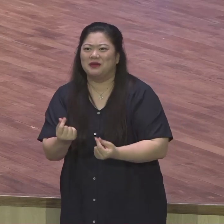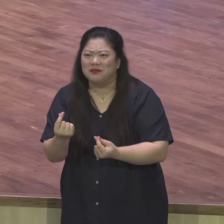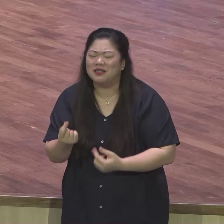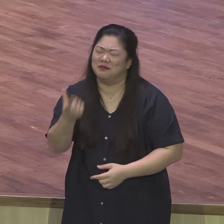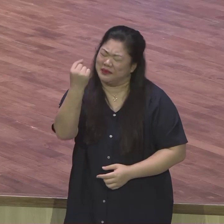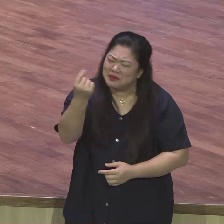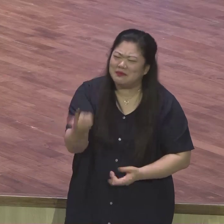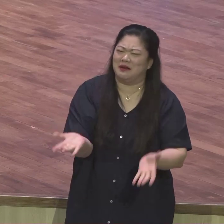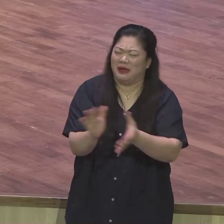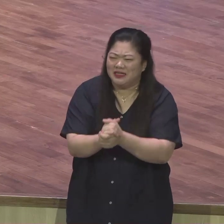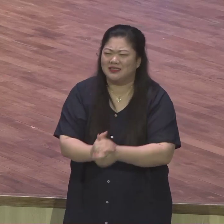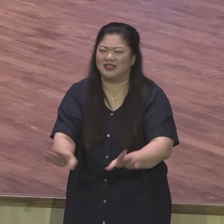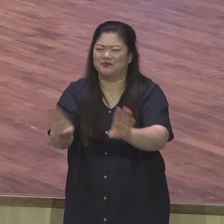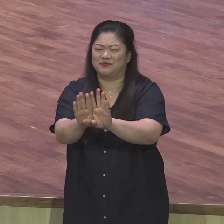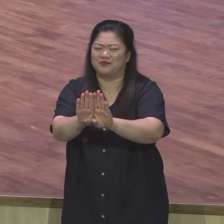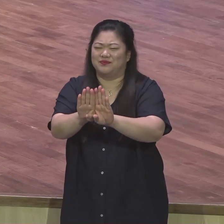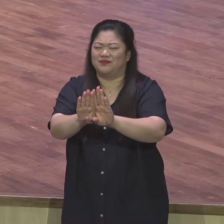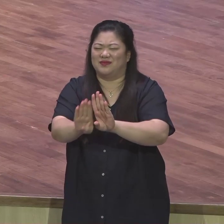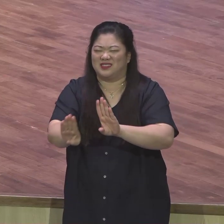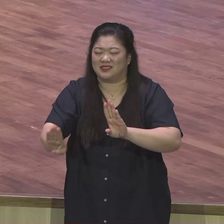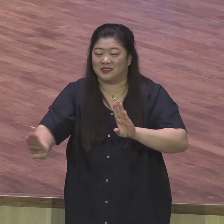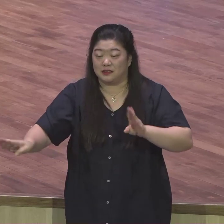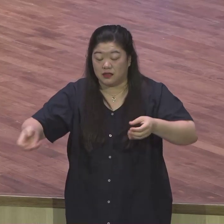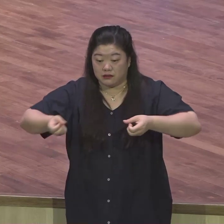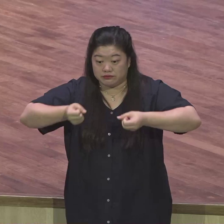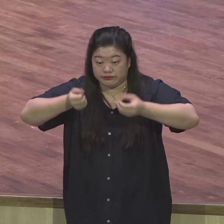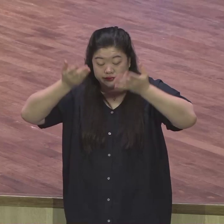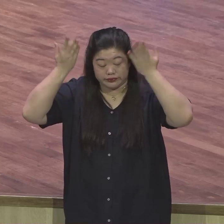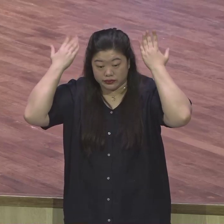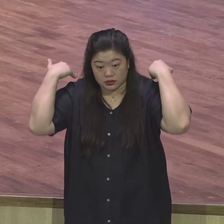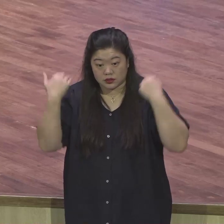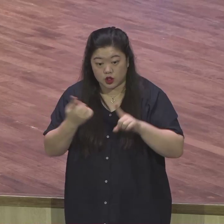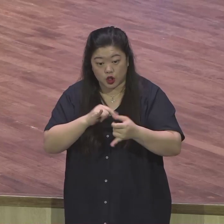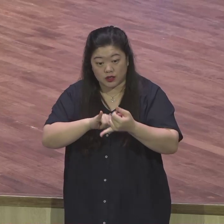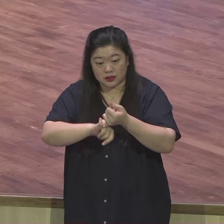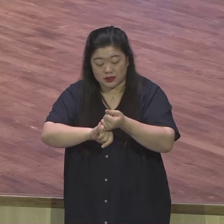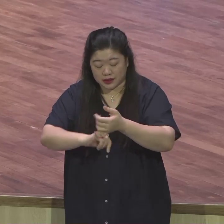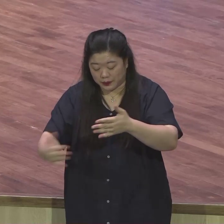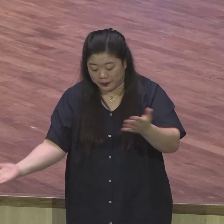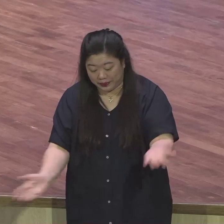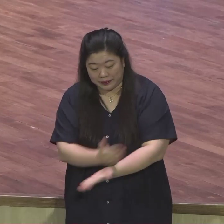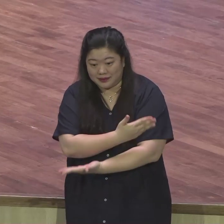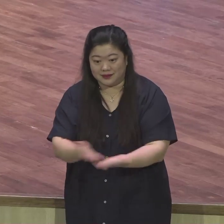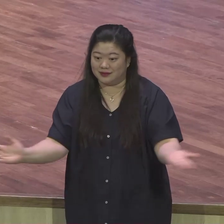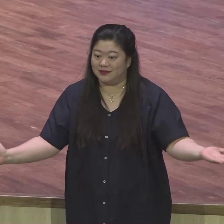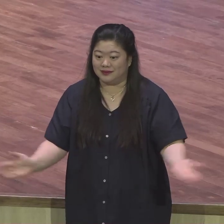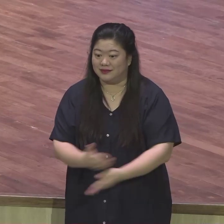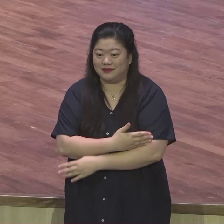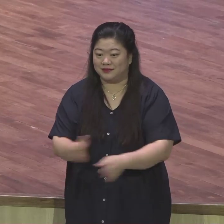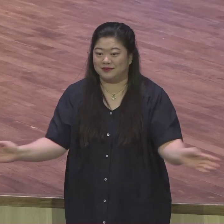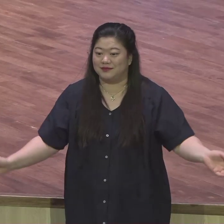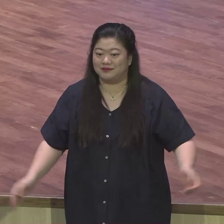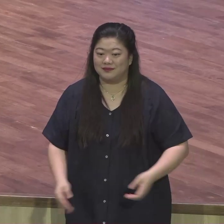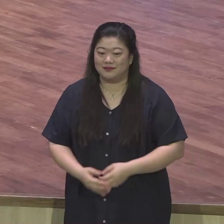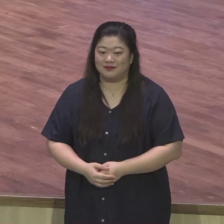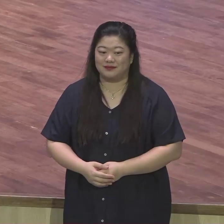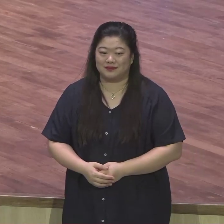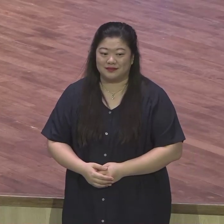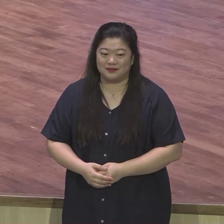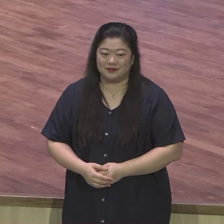행동하고 그냥 그래 살아요. 전혀 은약이 없어요. 그래서 은약 성취 응답받은